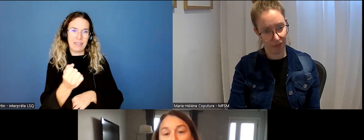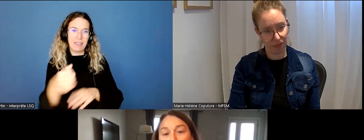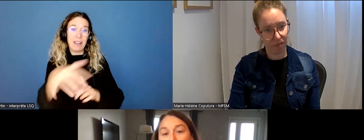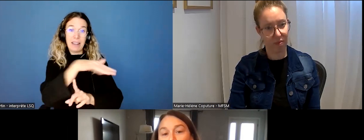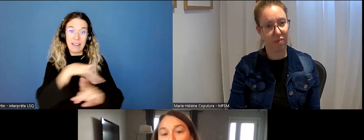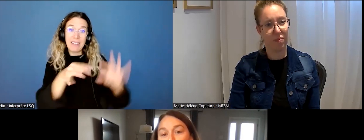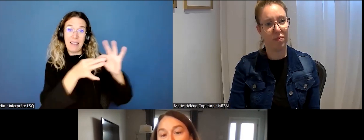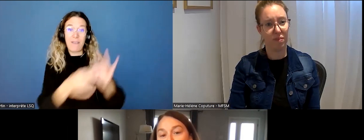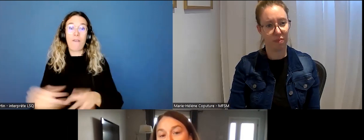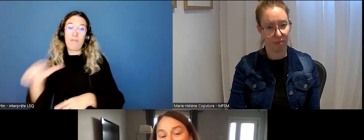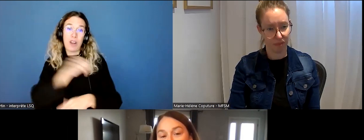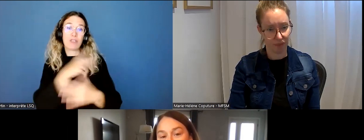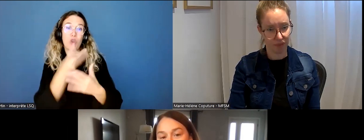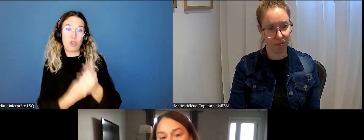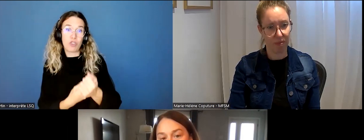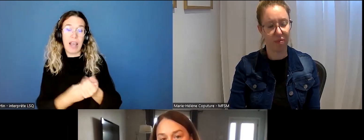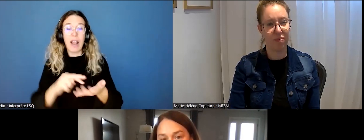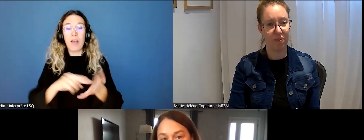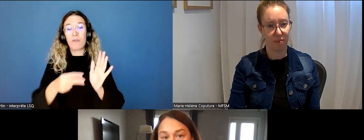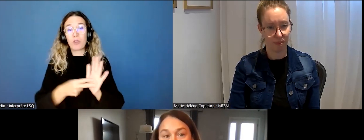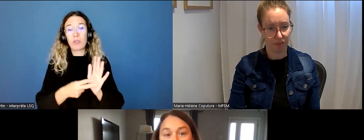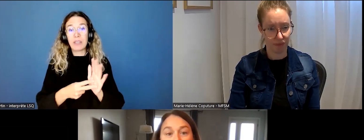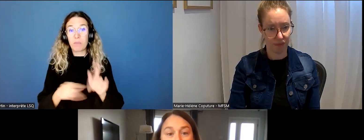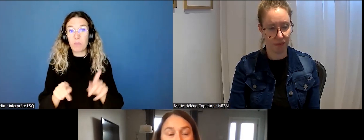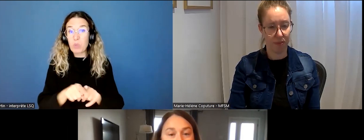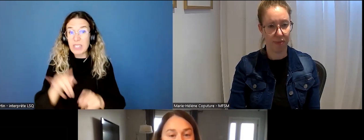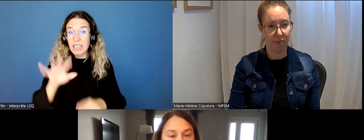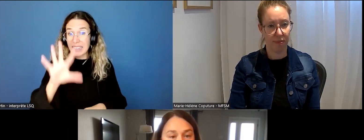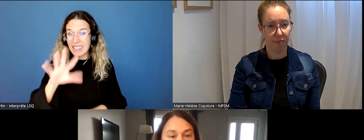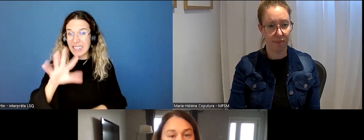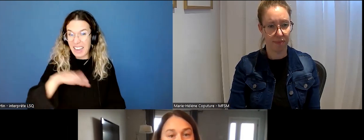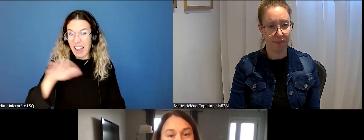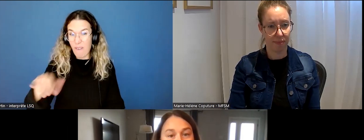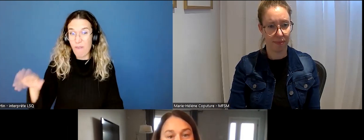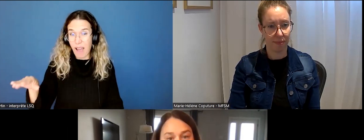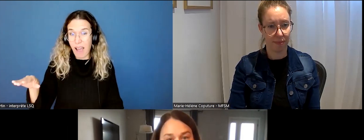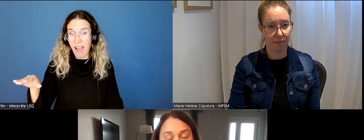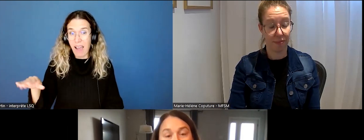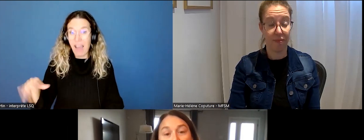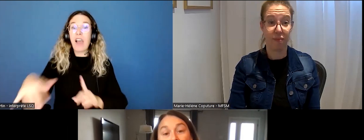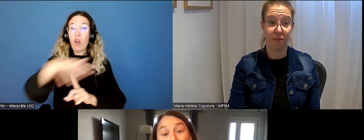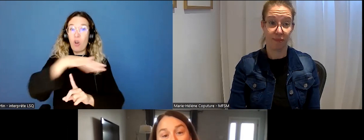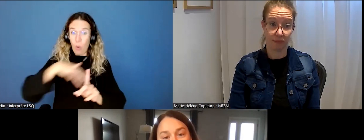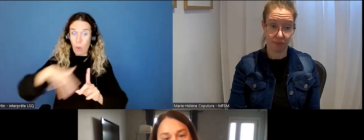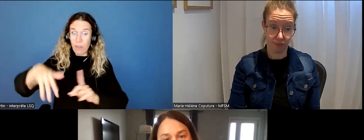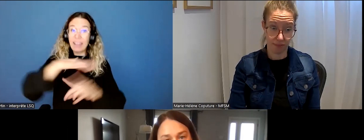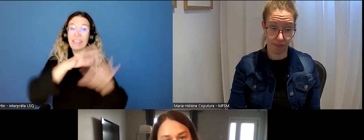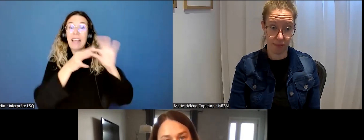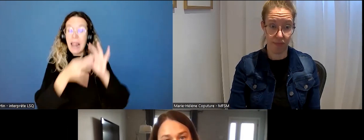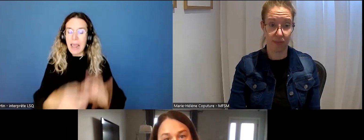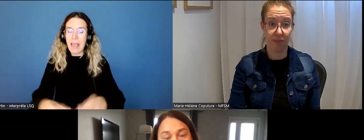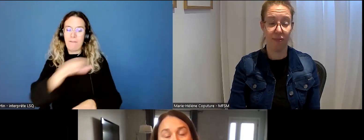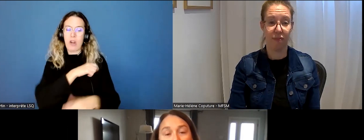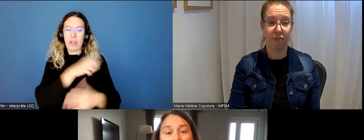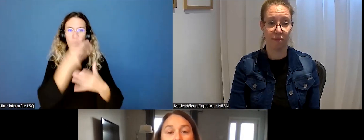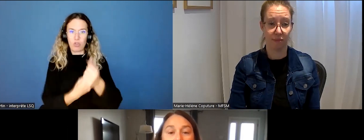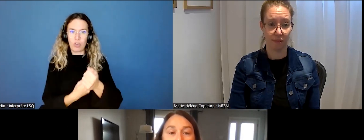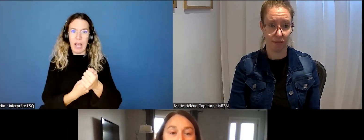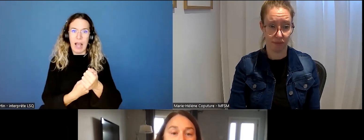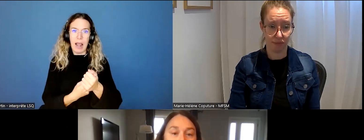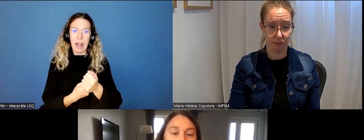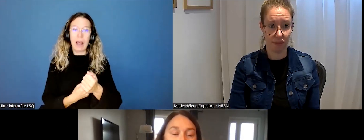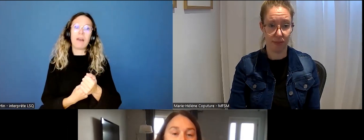conjugale. On est rendu à cinq enfants aussi qui ont été assassinés dans des contextes liés à la violence conjugale.